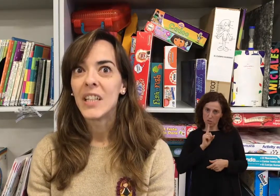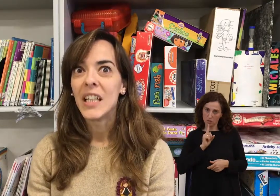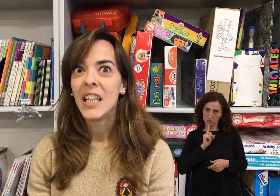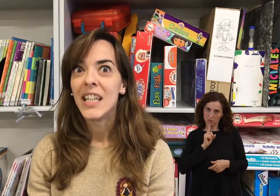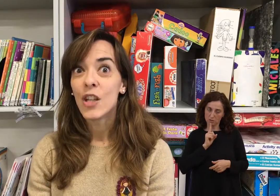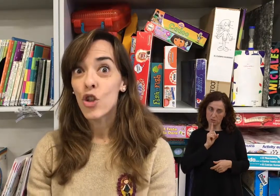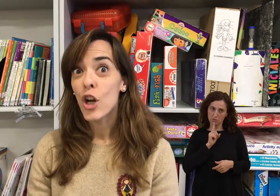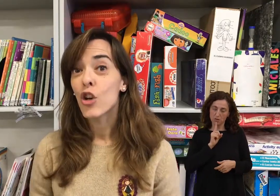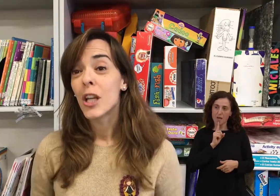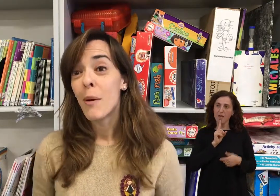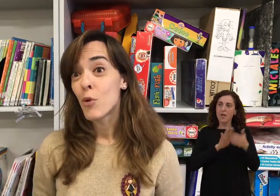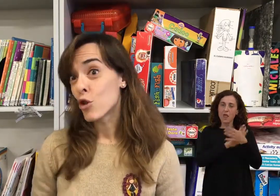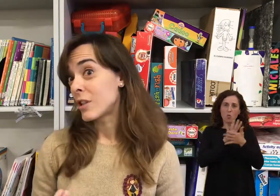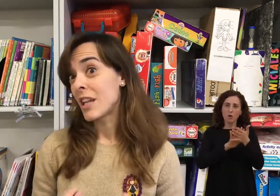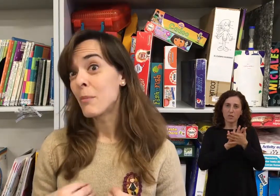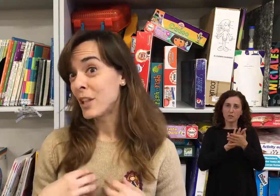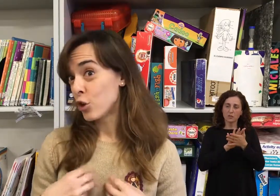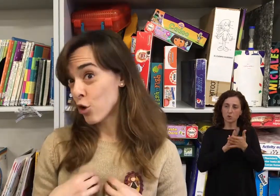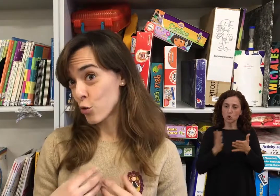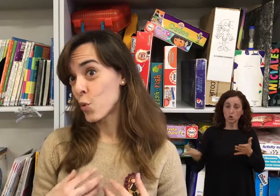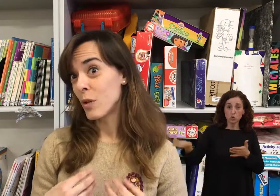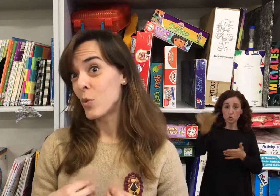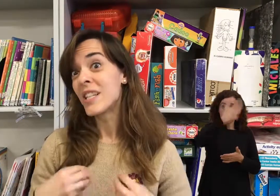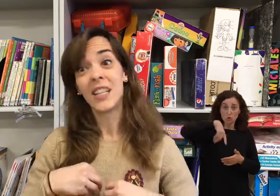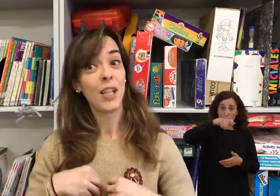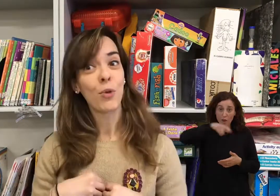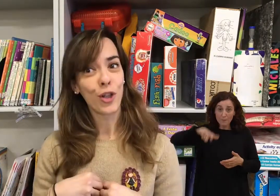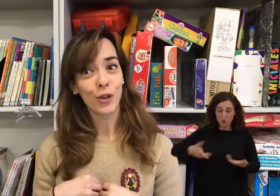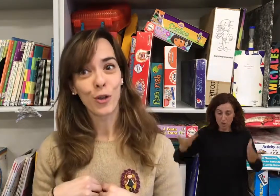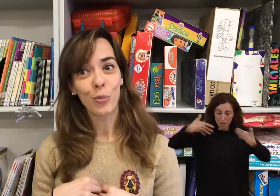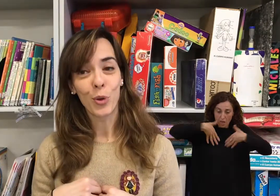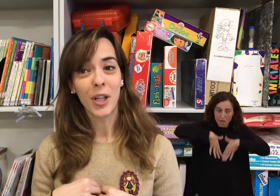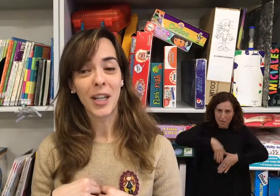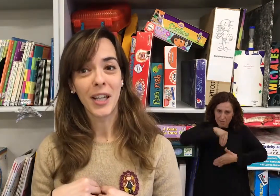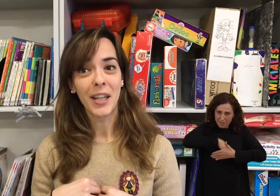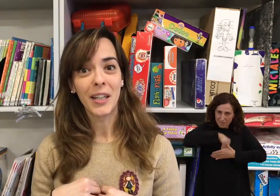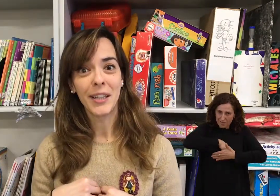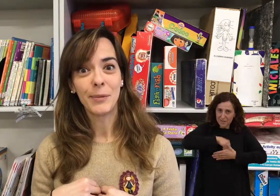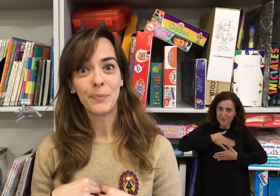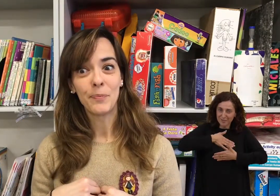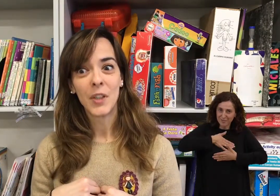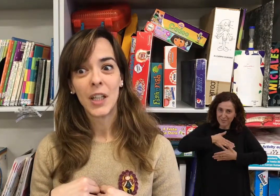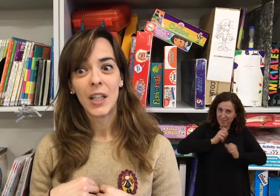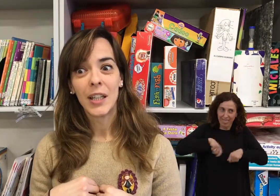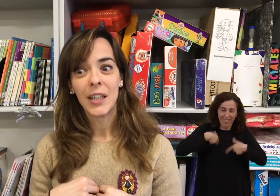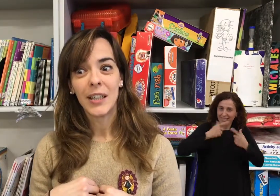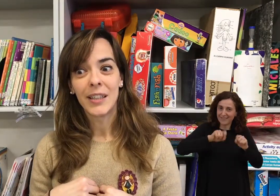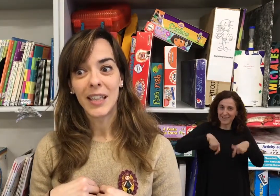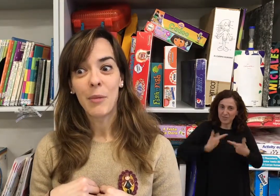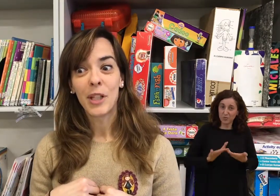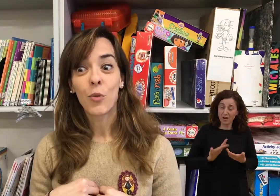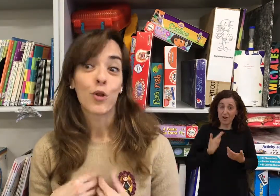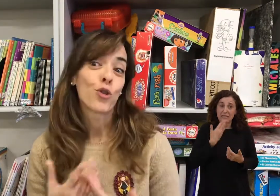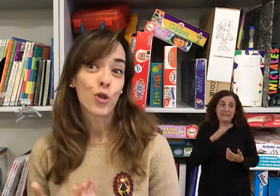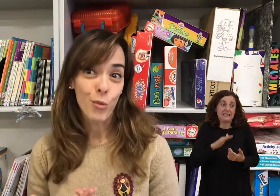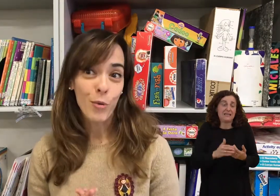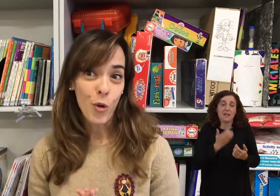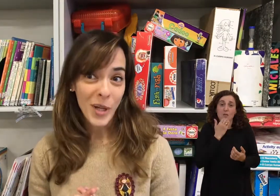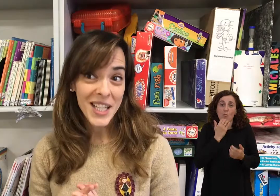Y de hecho es algo que llevamos realmente todos muy instintivo dentro, porque realmente cuando nosotros vamos a un país